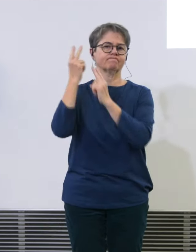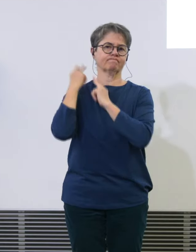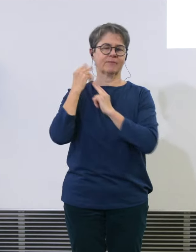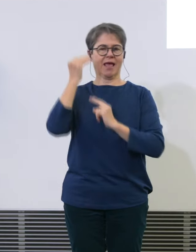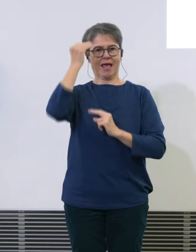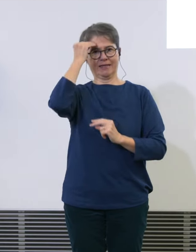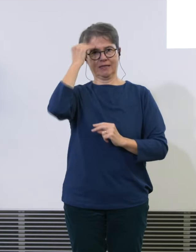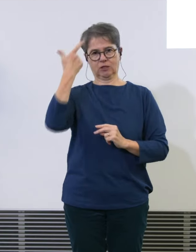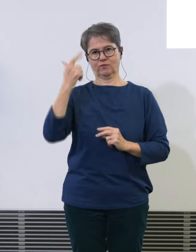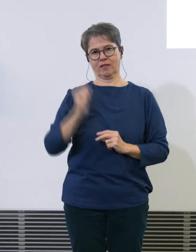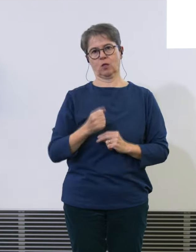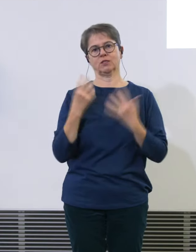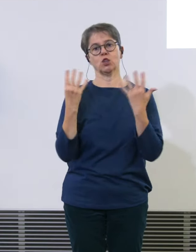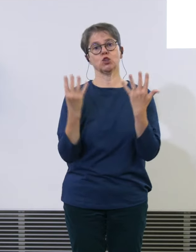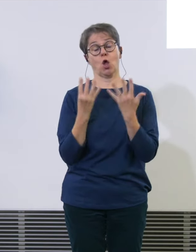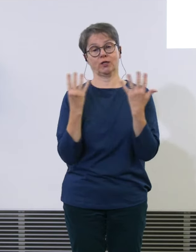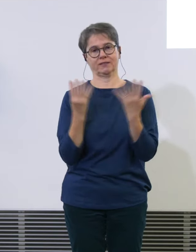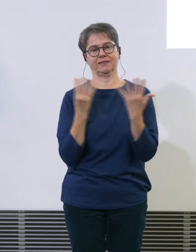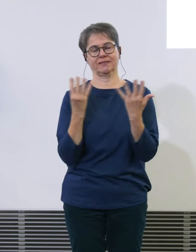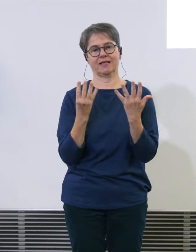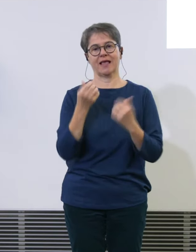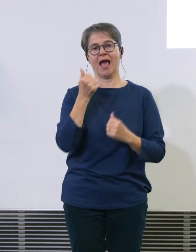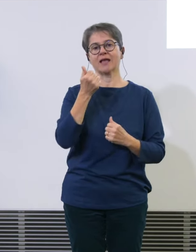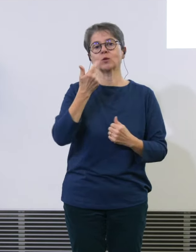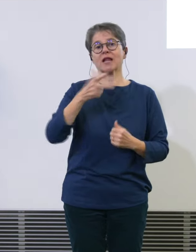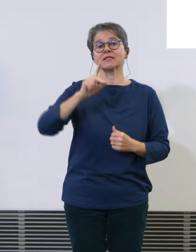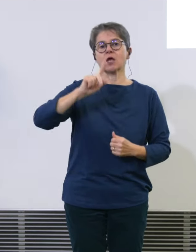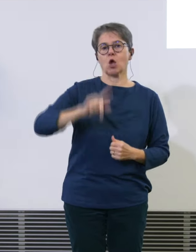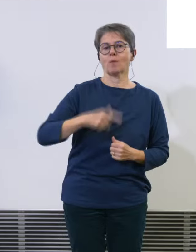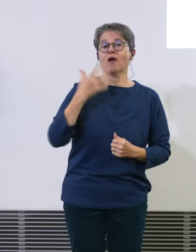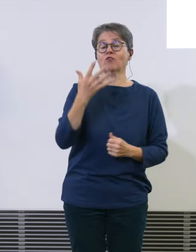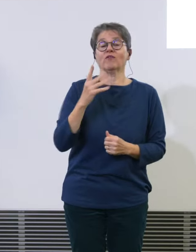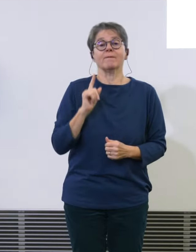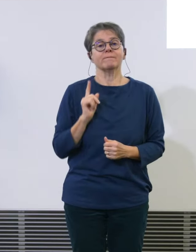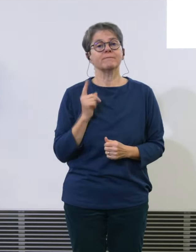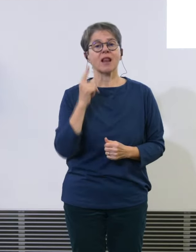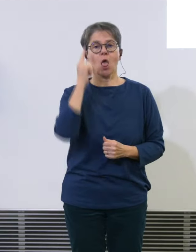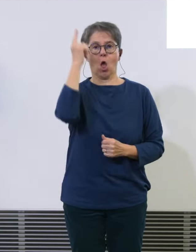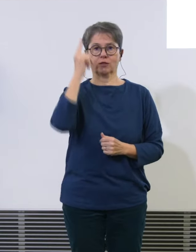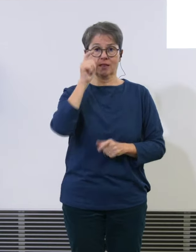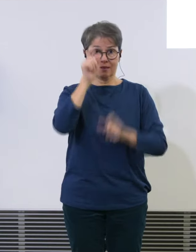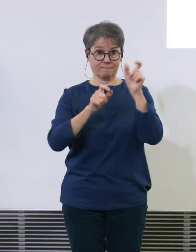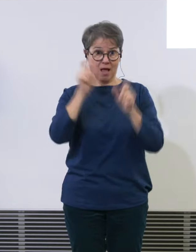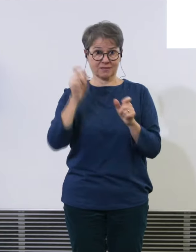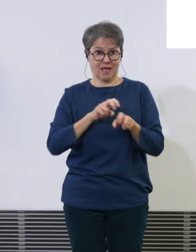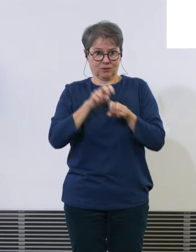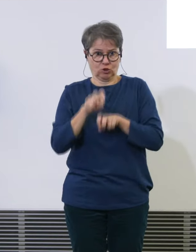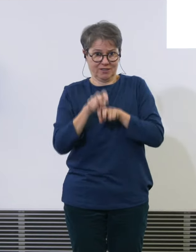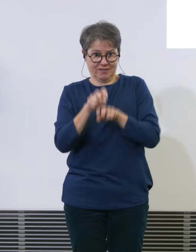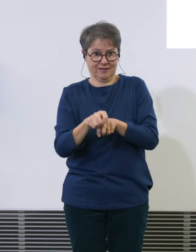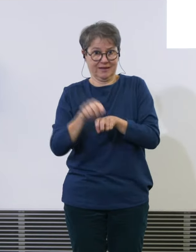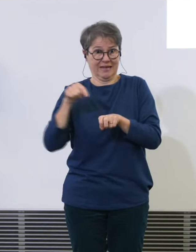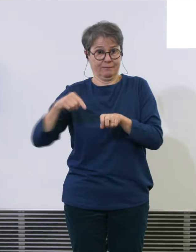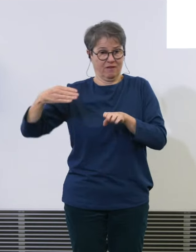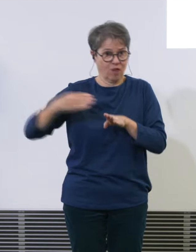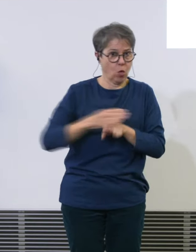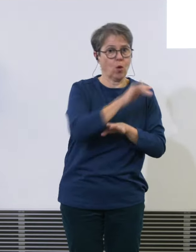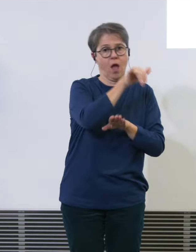,5 Millionen Passagiere über den Flughafen Zürich gereist. Und dann ist eben der Einbruch gekommen, die